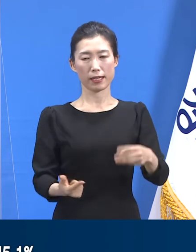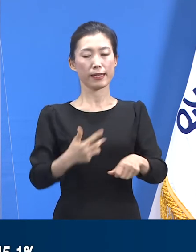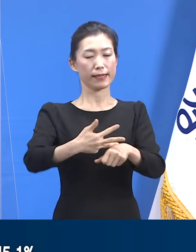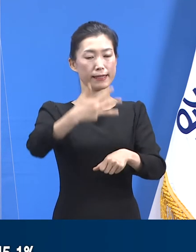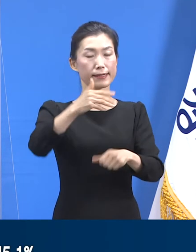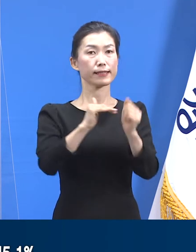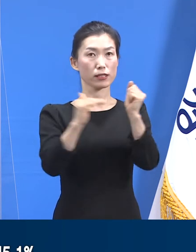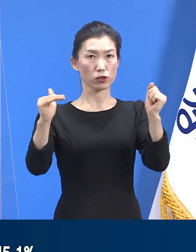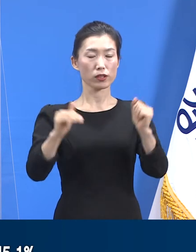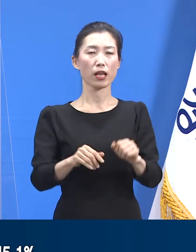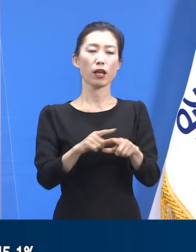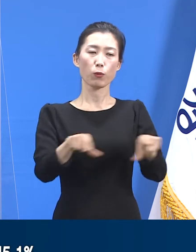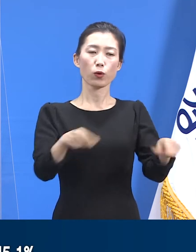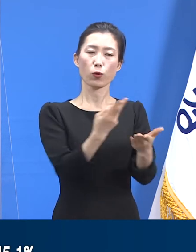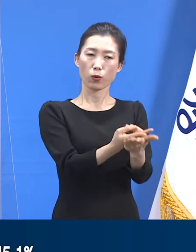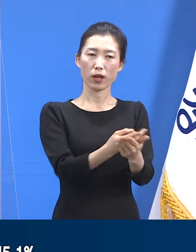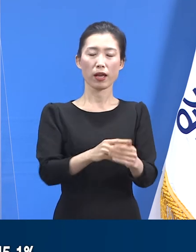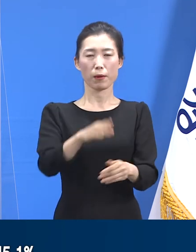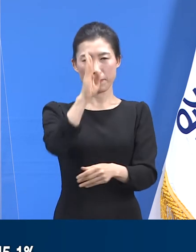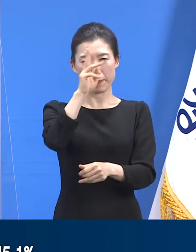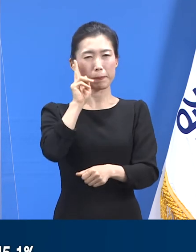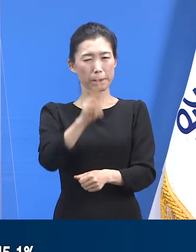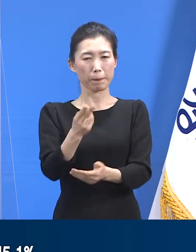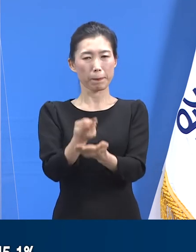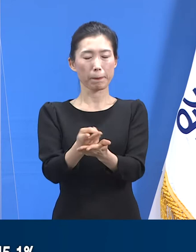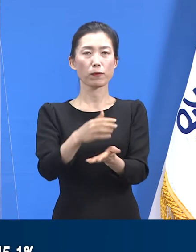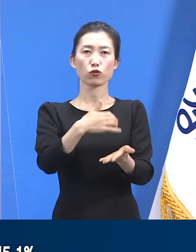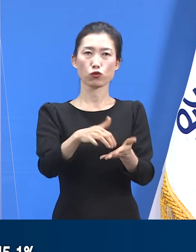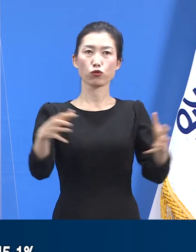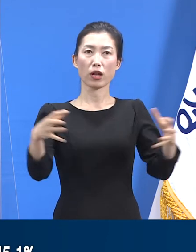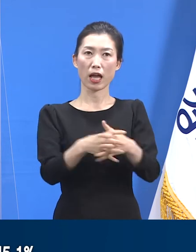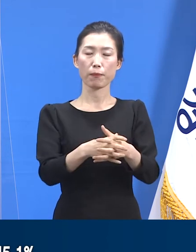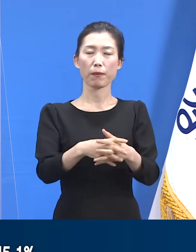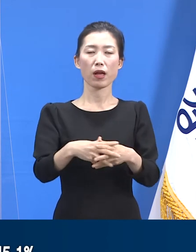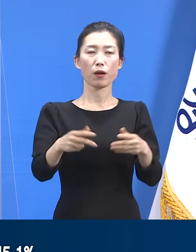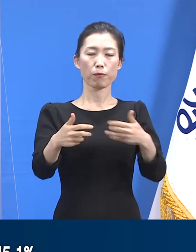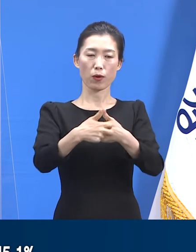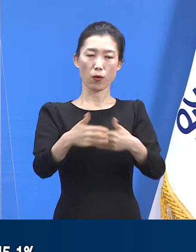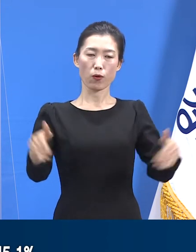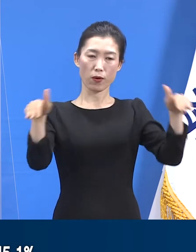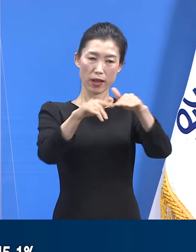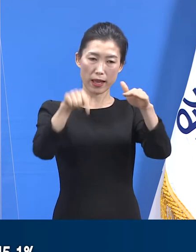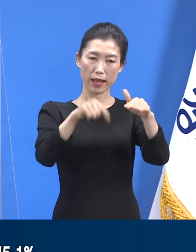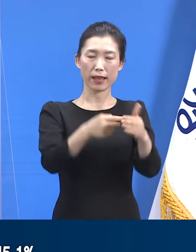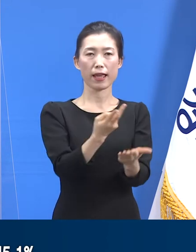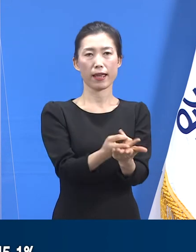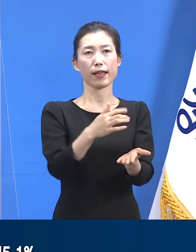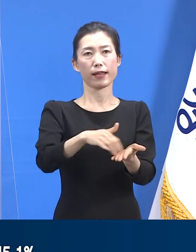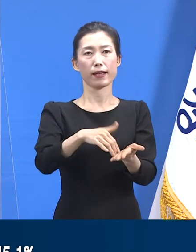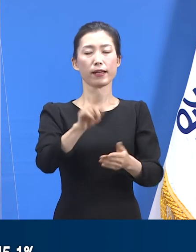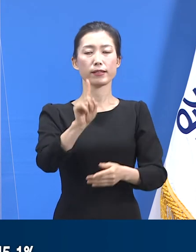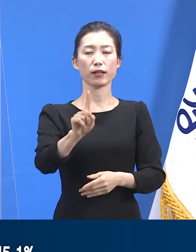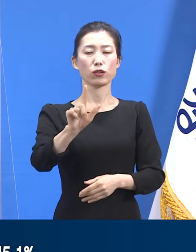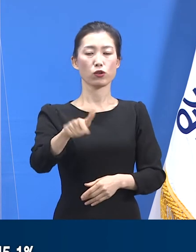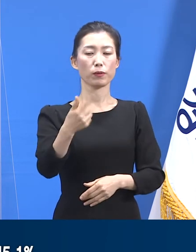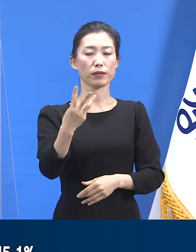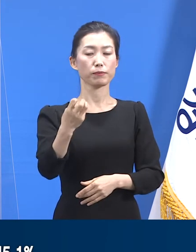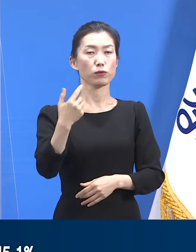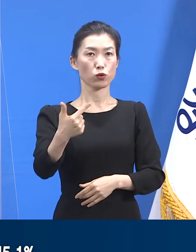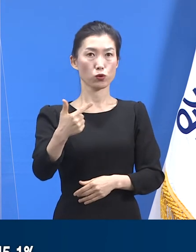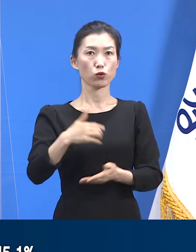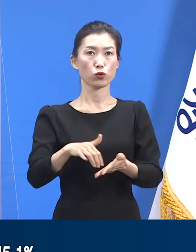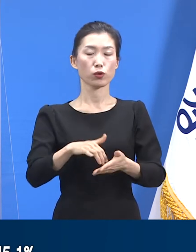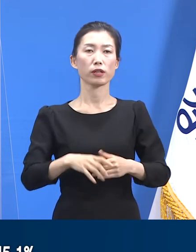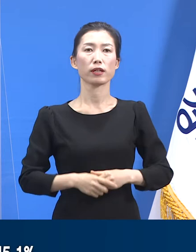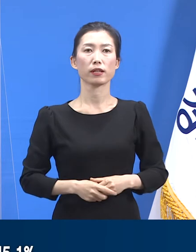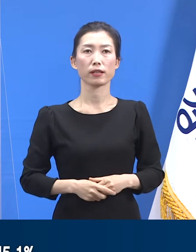일반과 중증 환자 병상을 합한 도내 의료기관 확보 병상은 총 1,636개입니다.